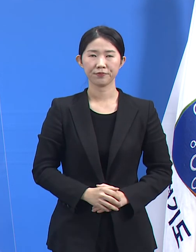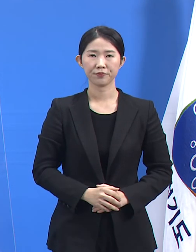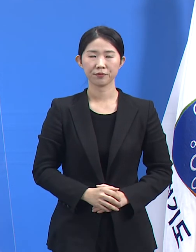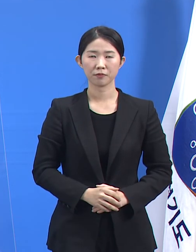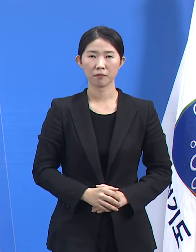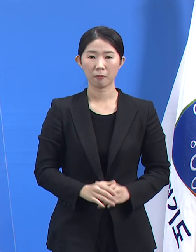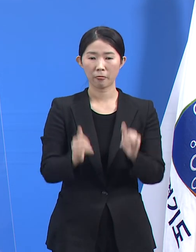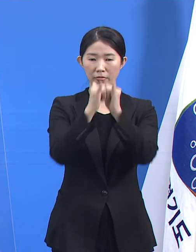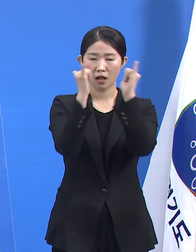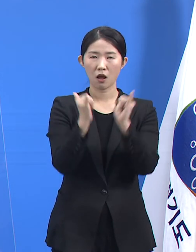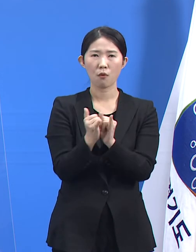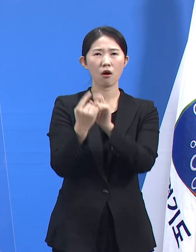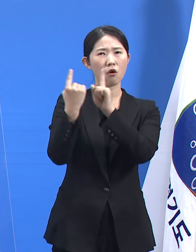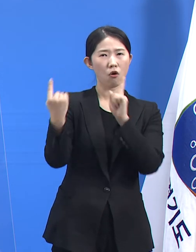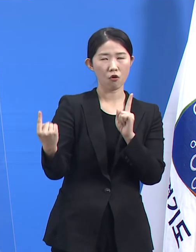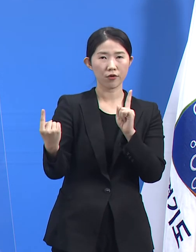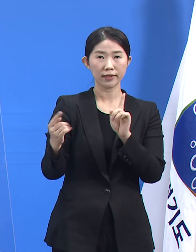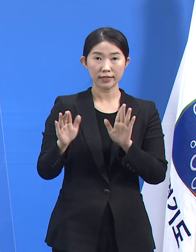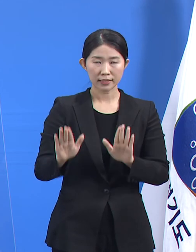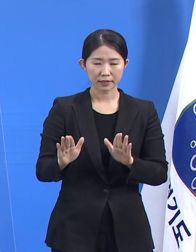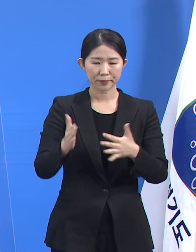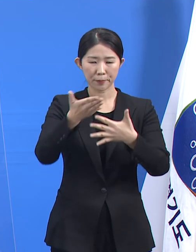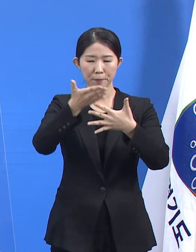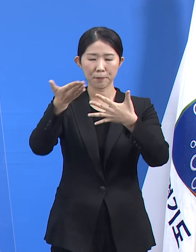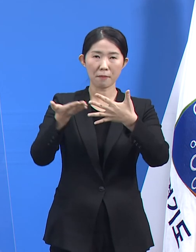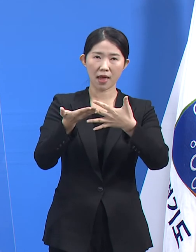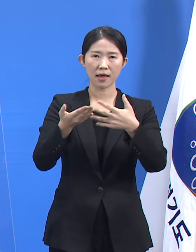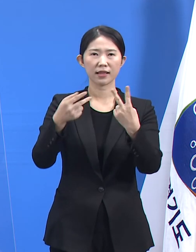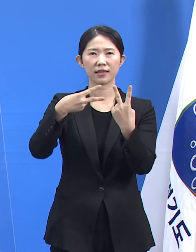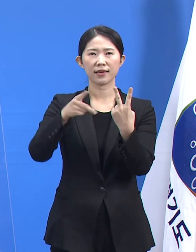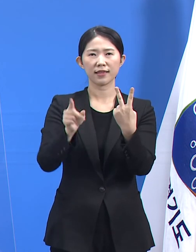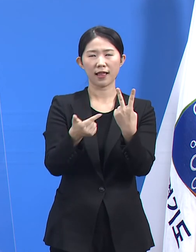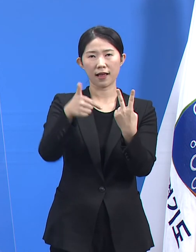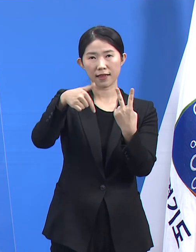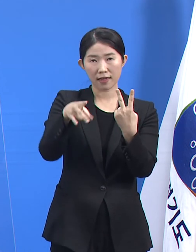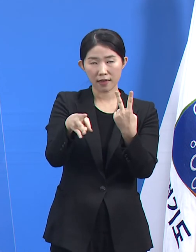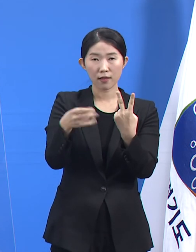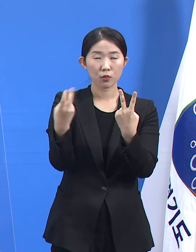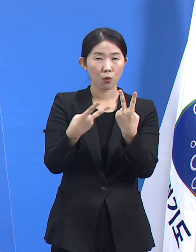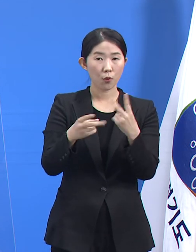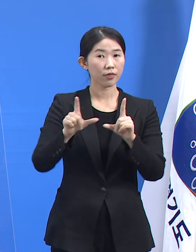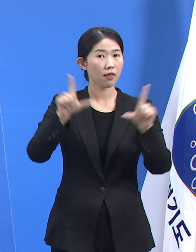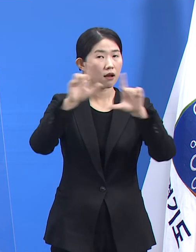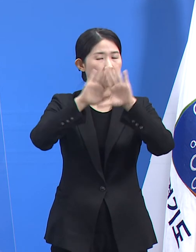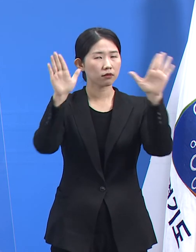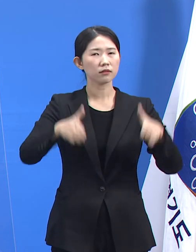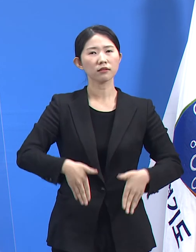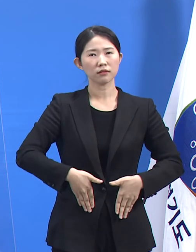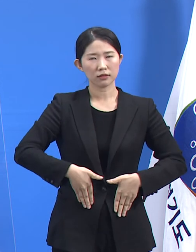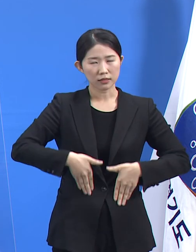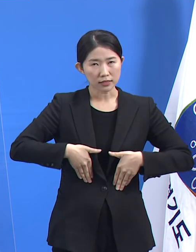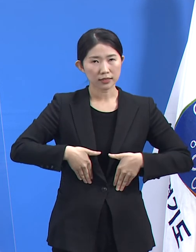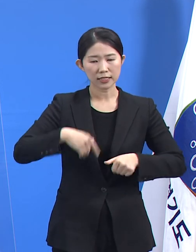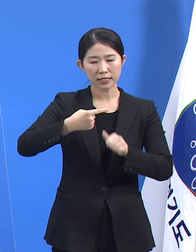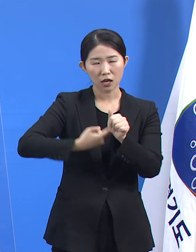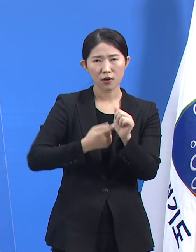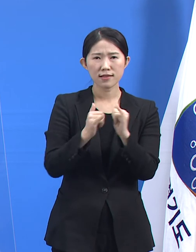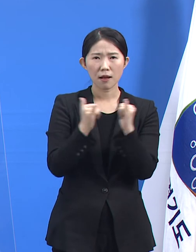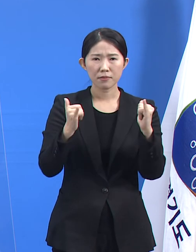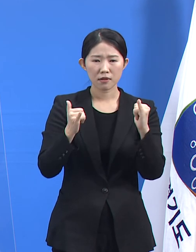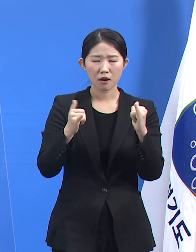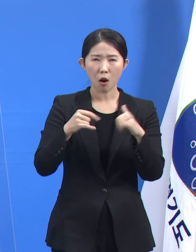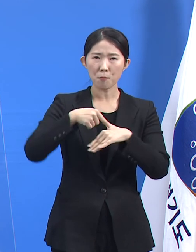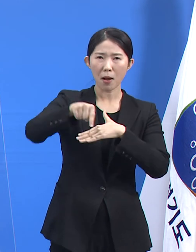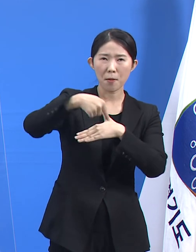사회적 거리 두기 단계가 낮아지고 날씨가 포근해지면서 집밖 활동량이 증가하는 시기가 오고 있습니다.